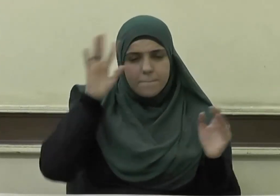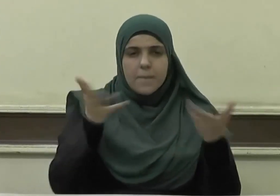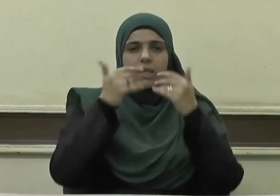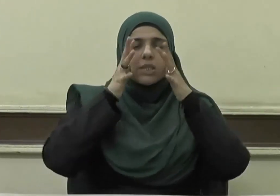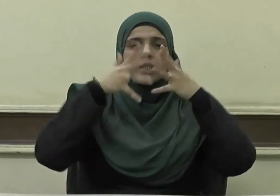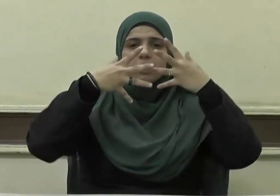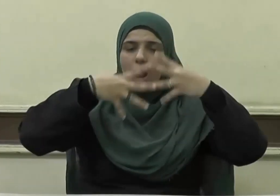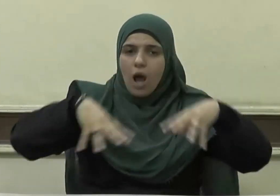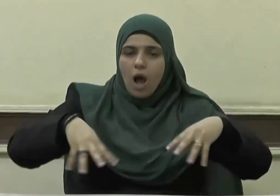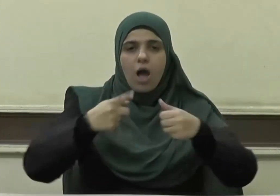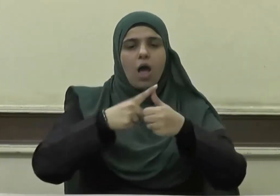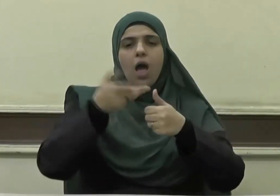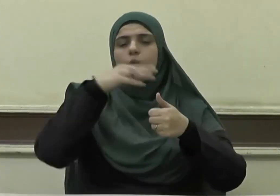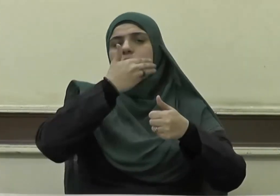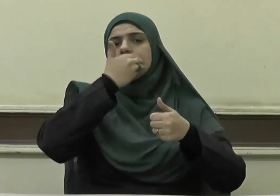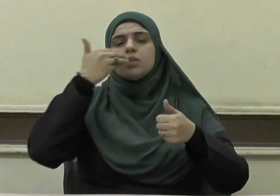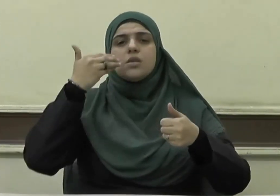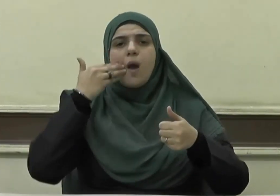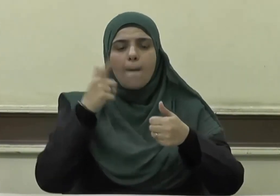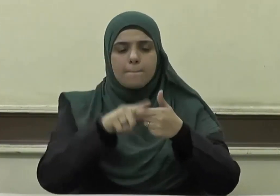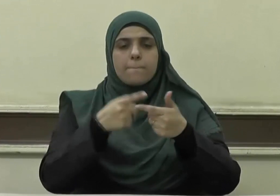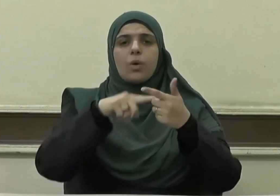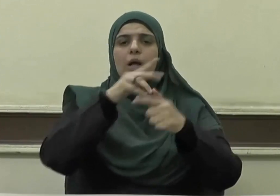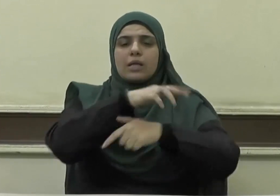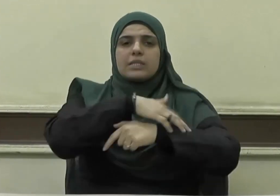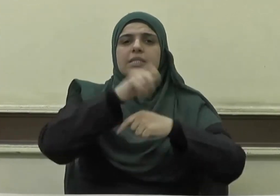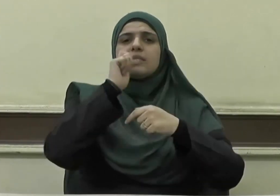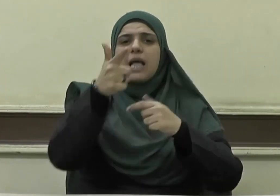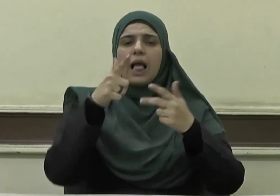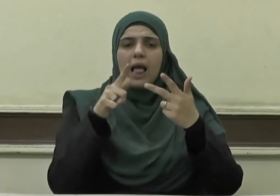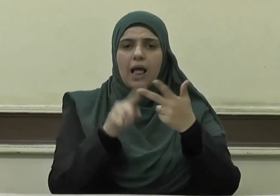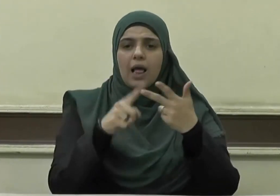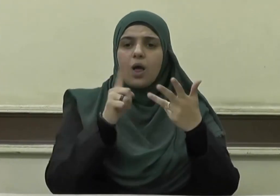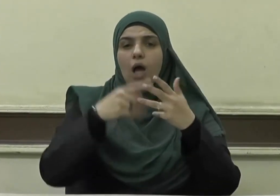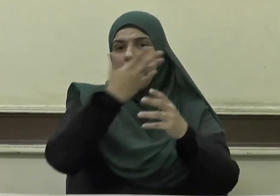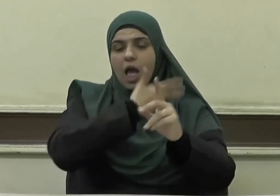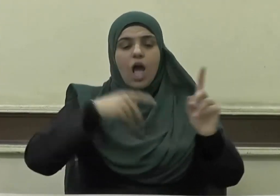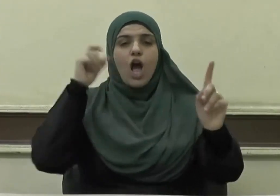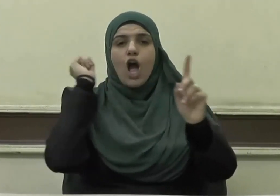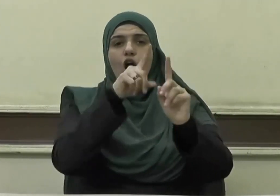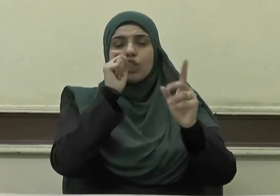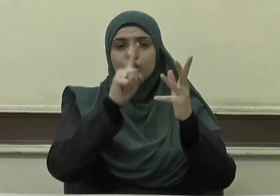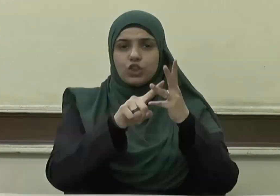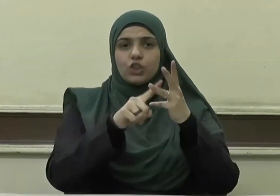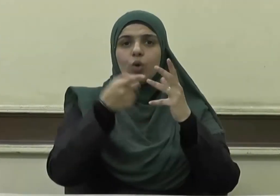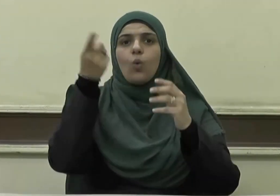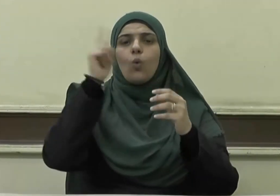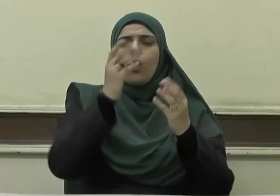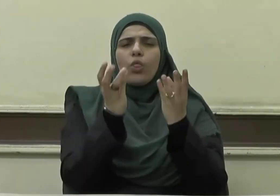وصيام وزكاة وحج وذكر ونحوها